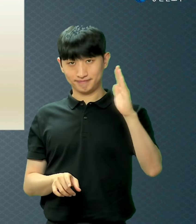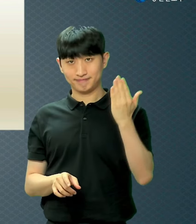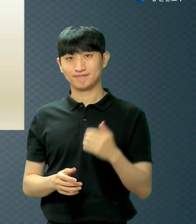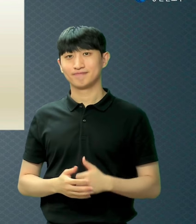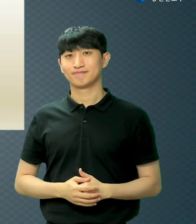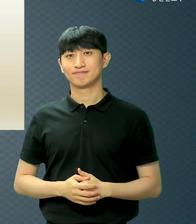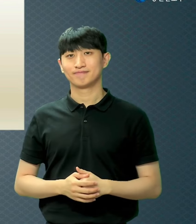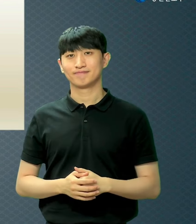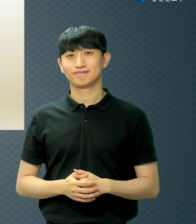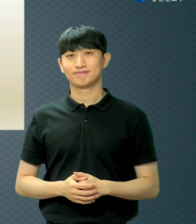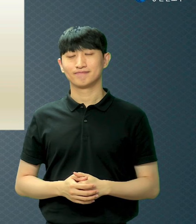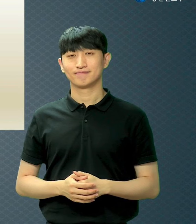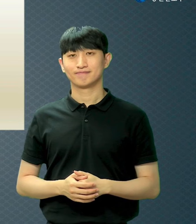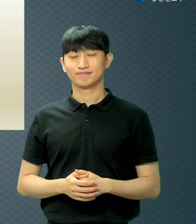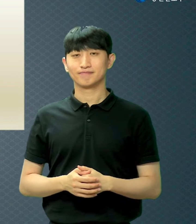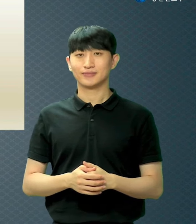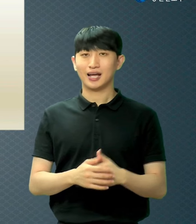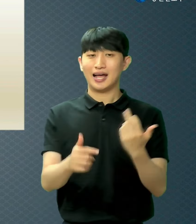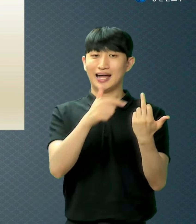가인이